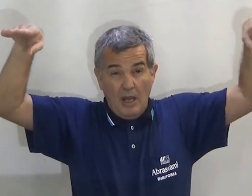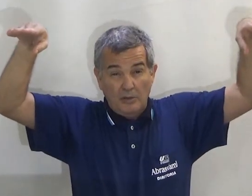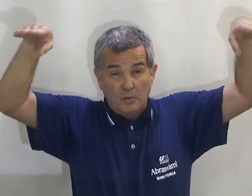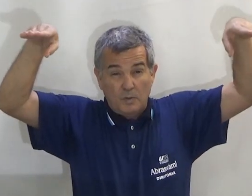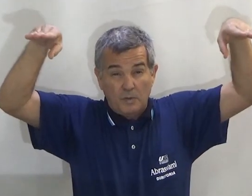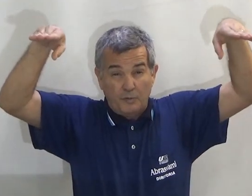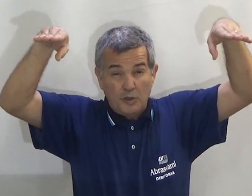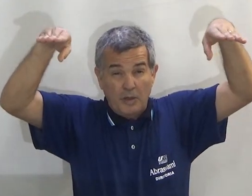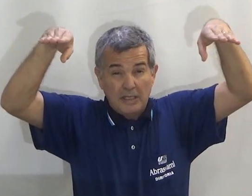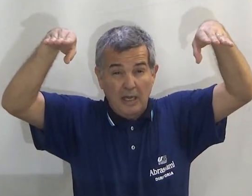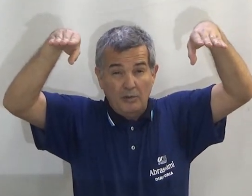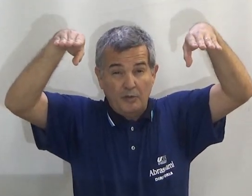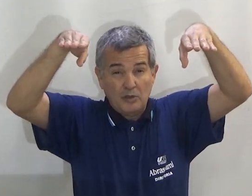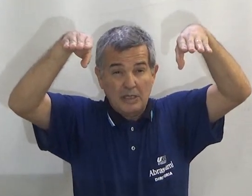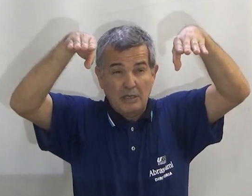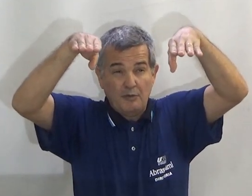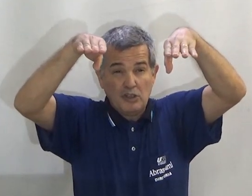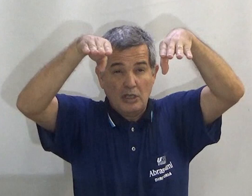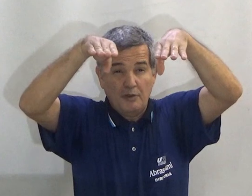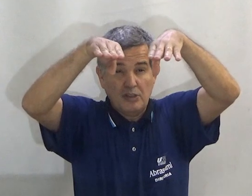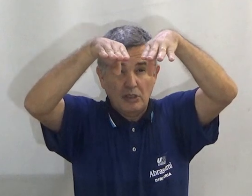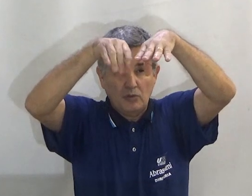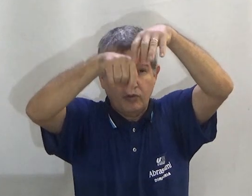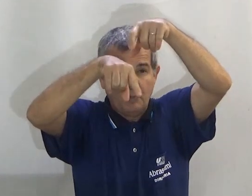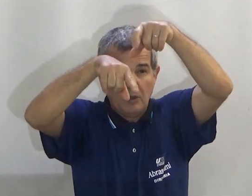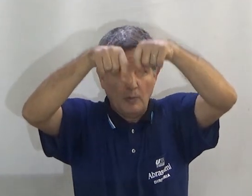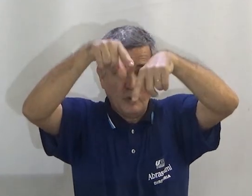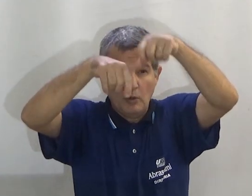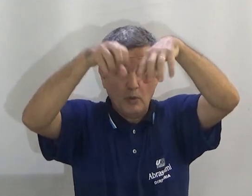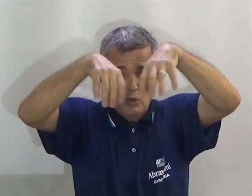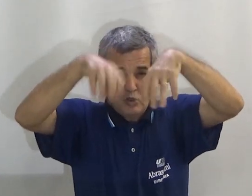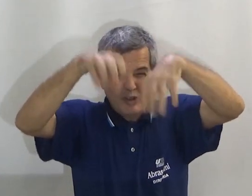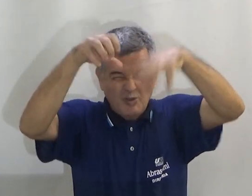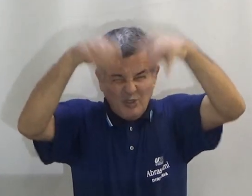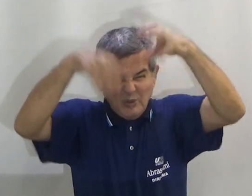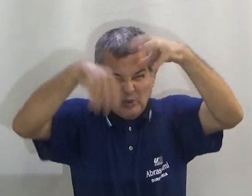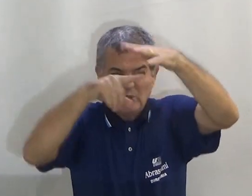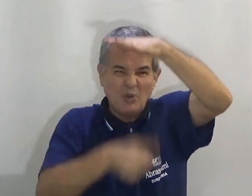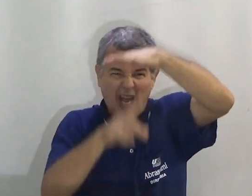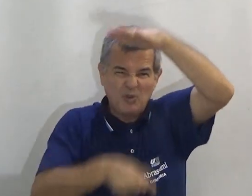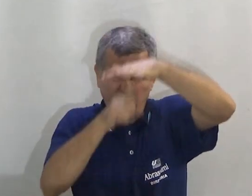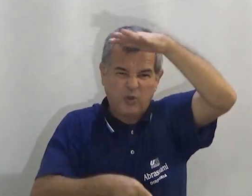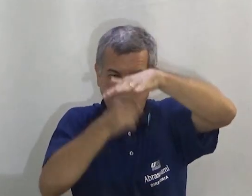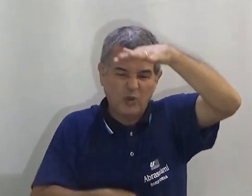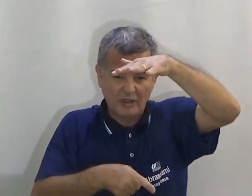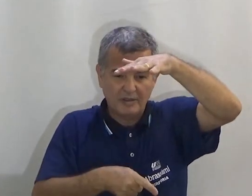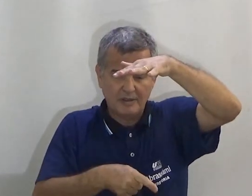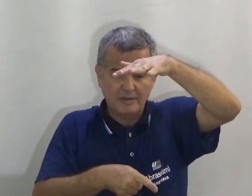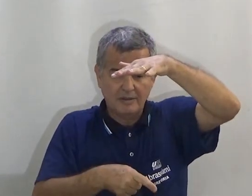E aí foi escurecendo. Foi escurecendo. Foi fechando. Foi fechando. Pingou, pingou, pingou. chuva. E o raio.